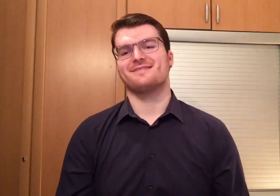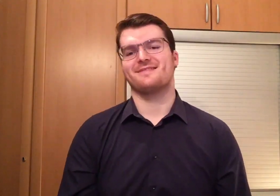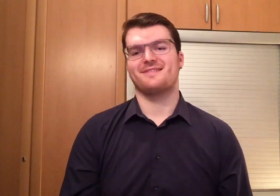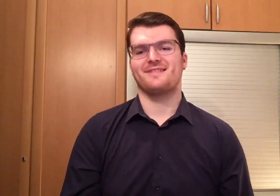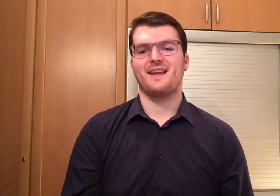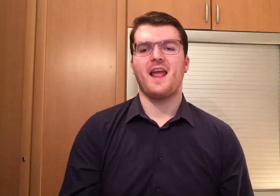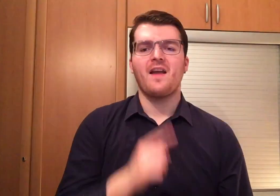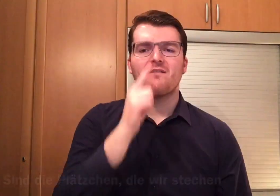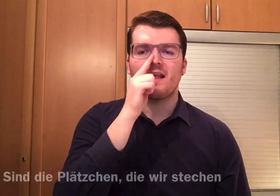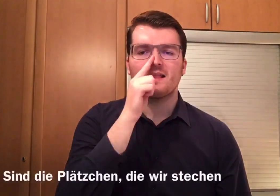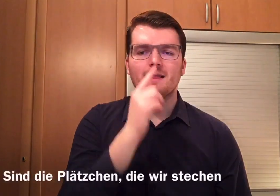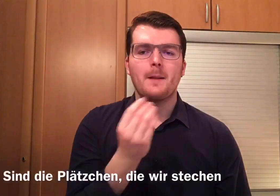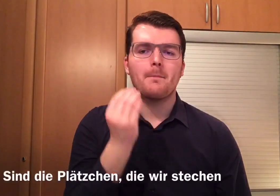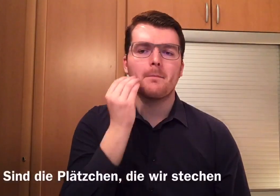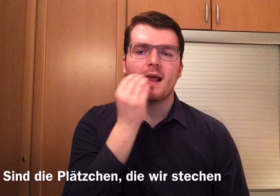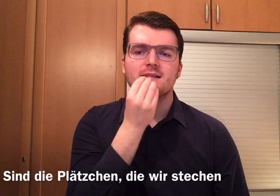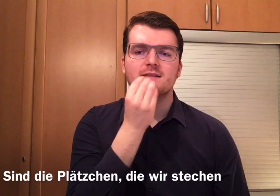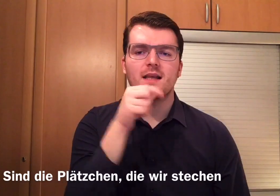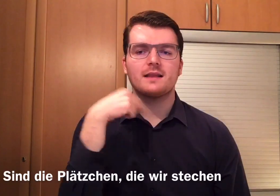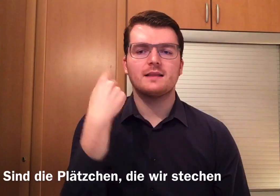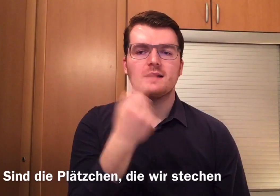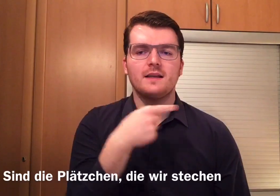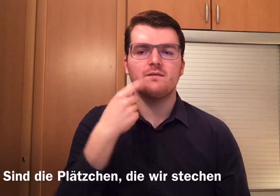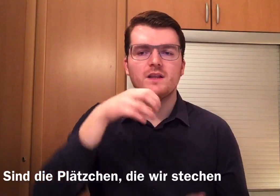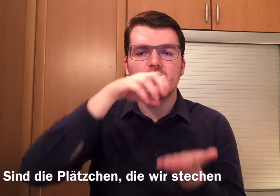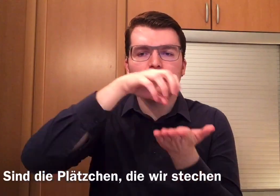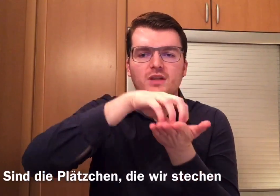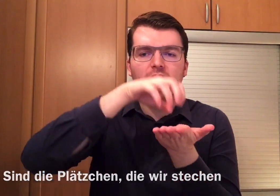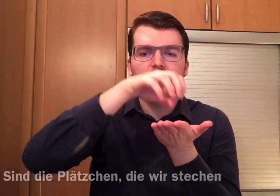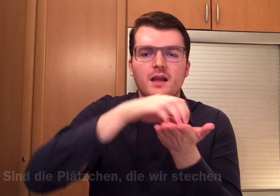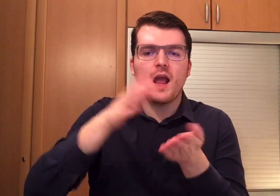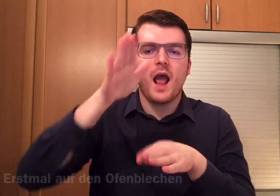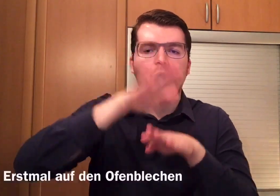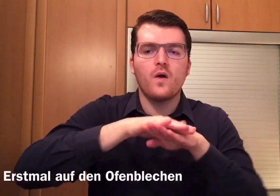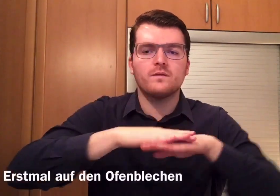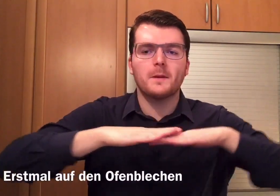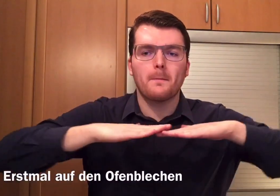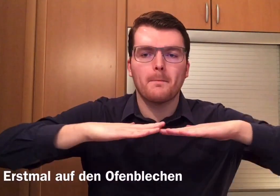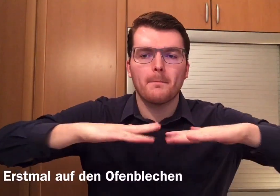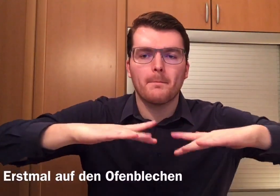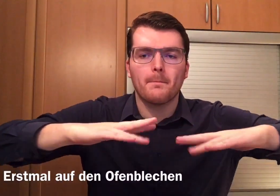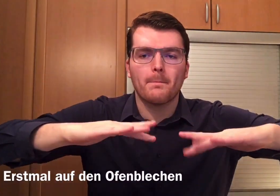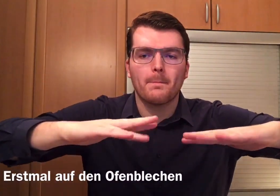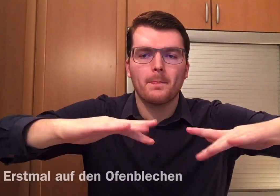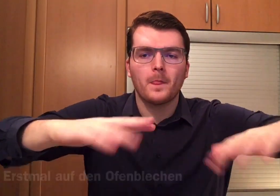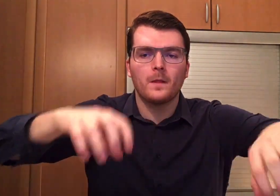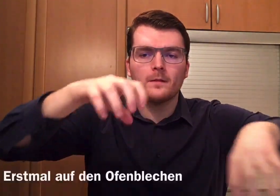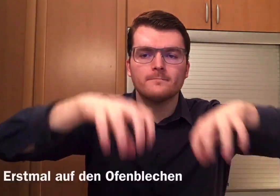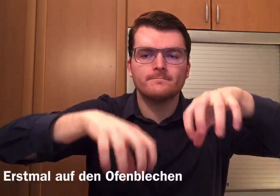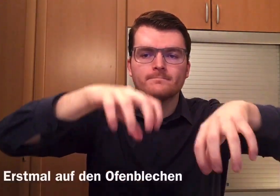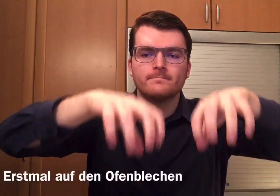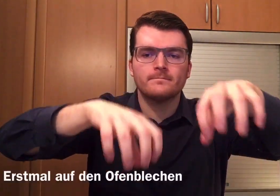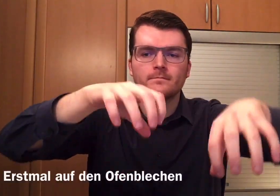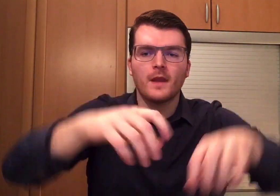Sind die Plätzchen, die wir stechen Erstmal auf den Ofenblechen